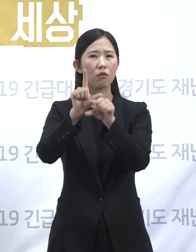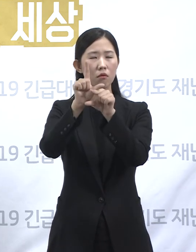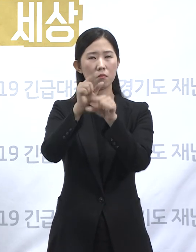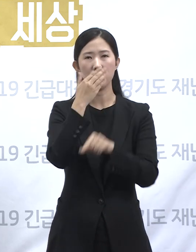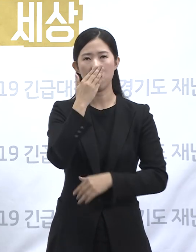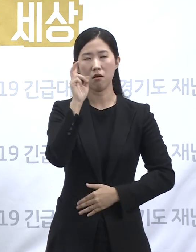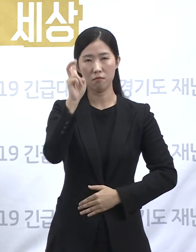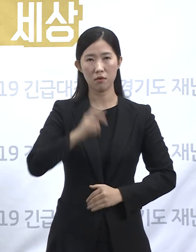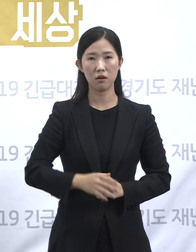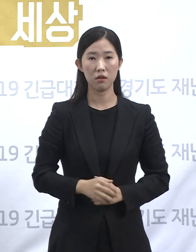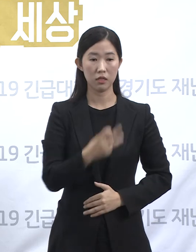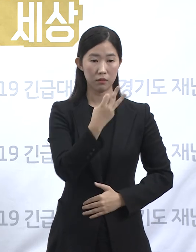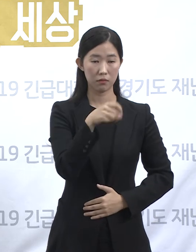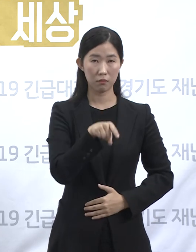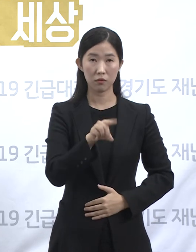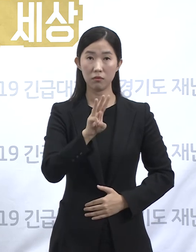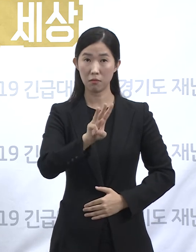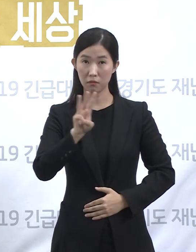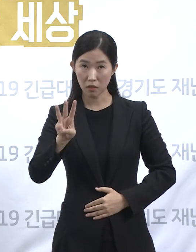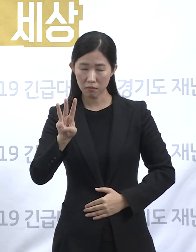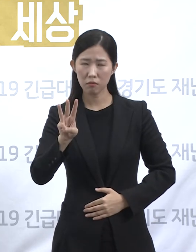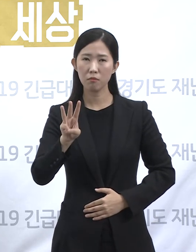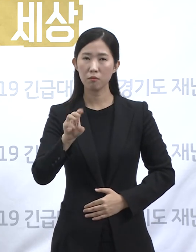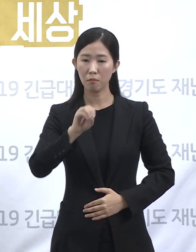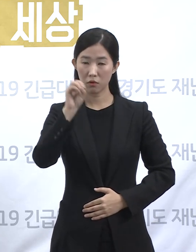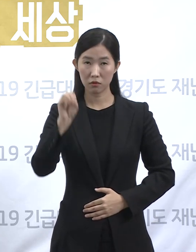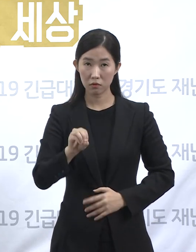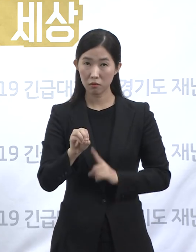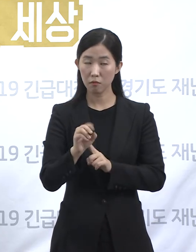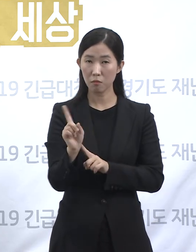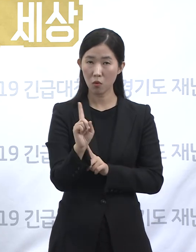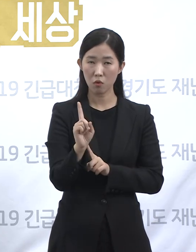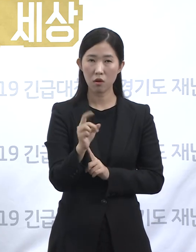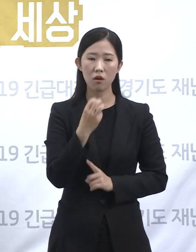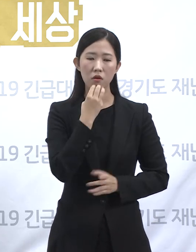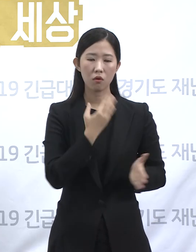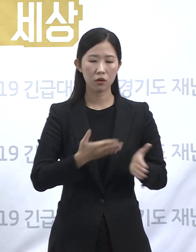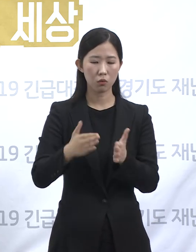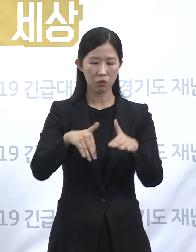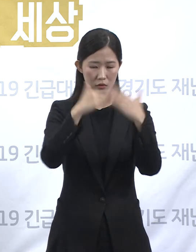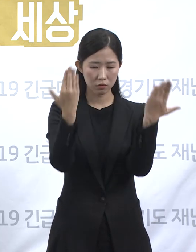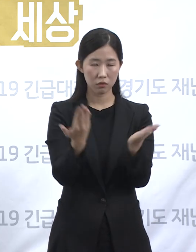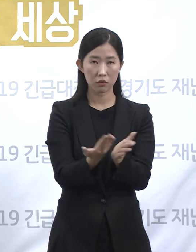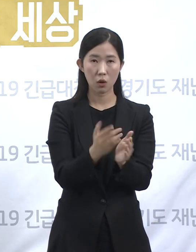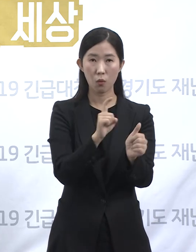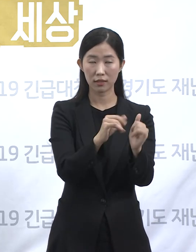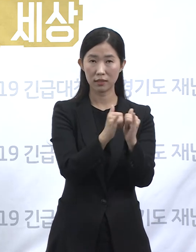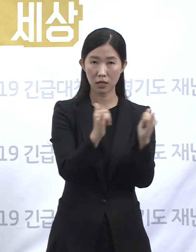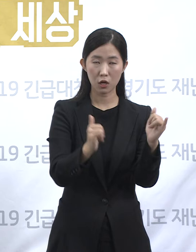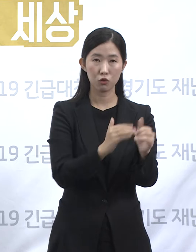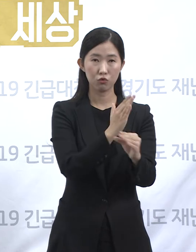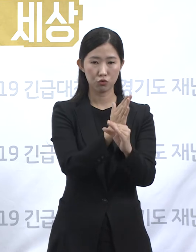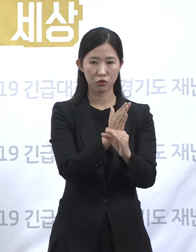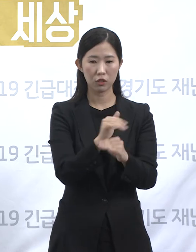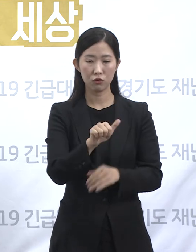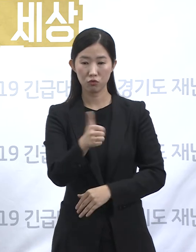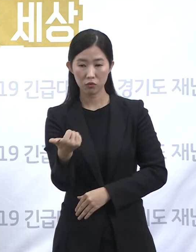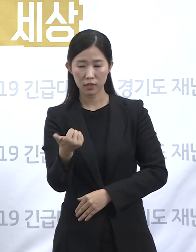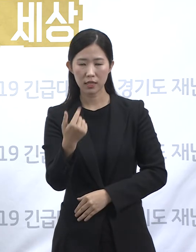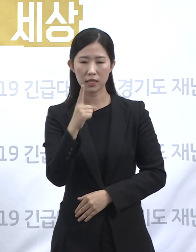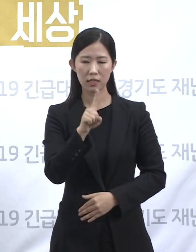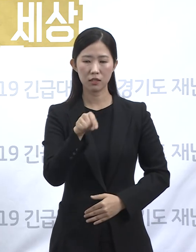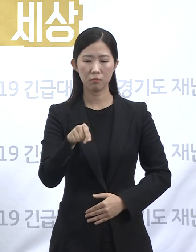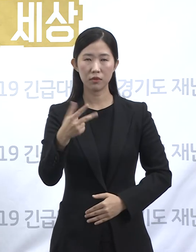.33%의 치명률은 같은 기간 경기도 전체 확진자 치명률 1.78% 대비